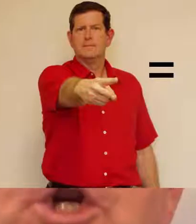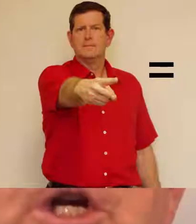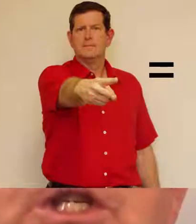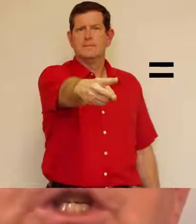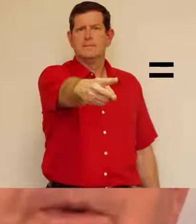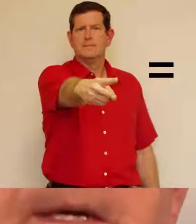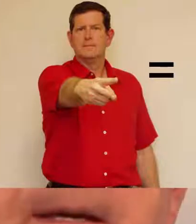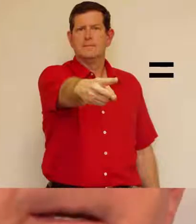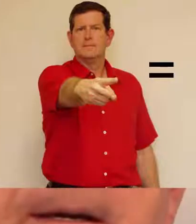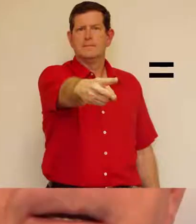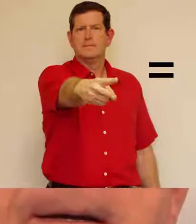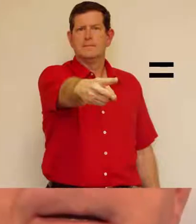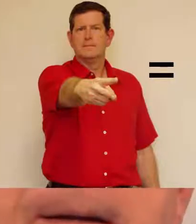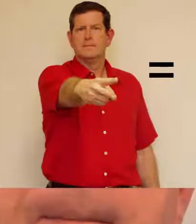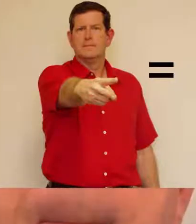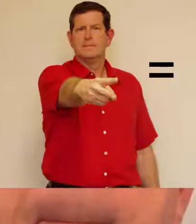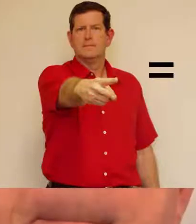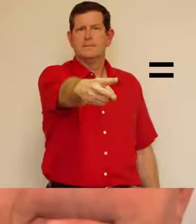Je suis.